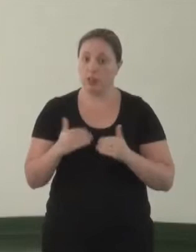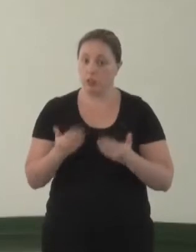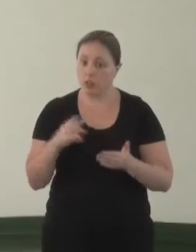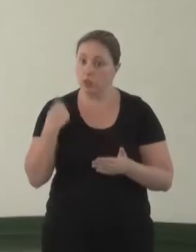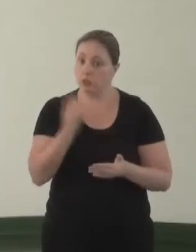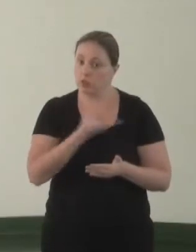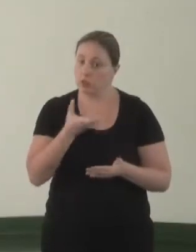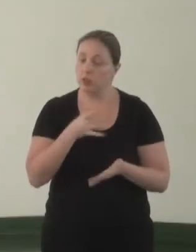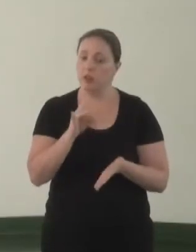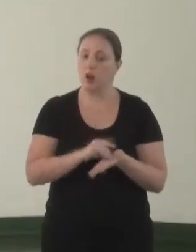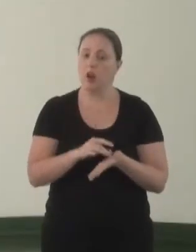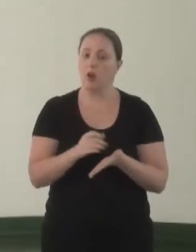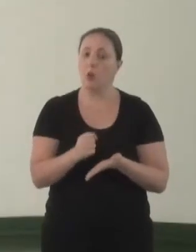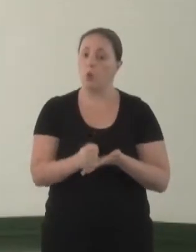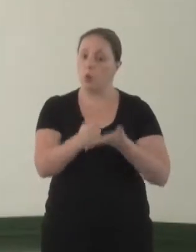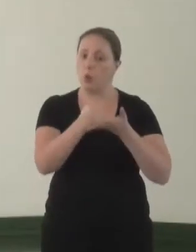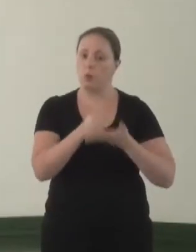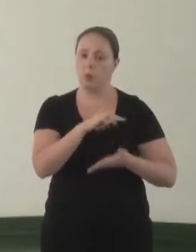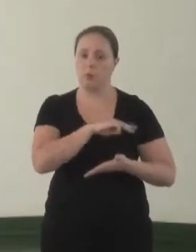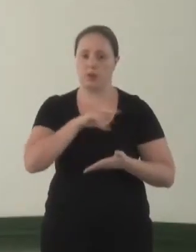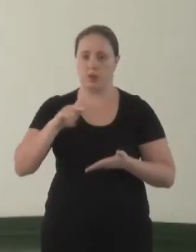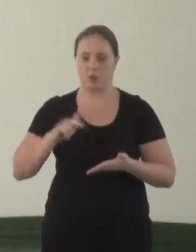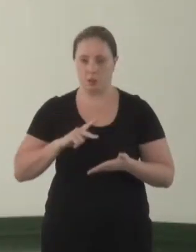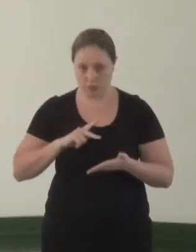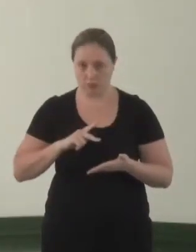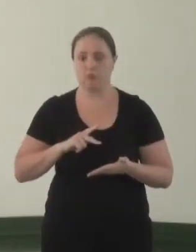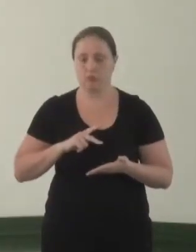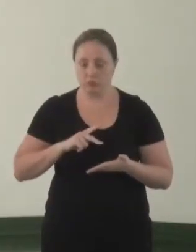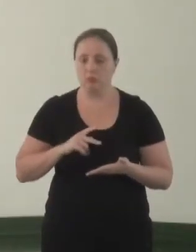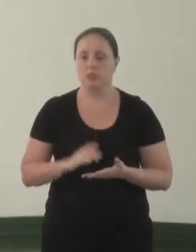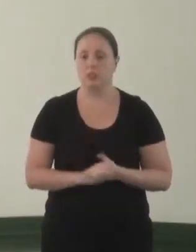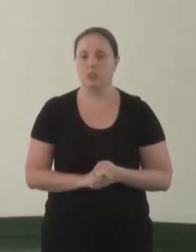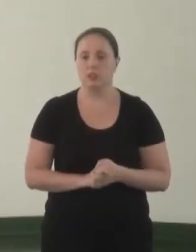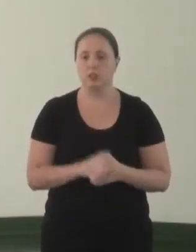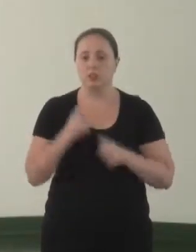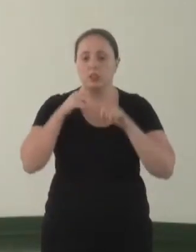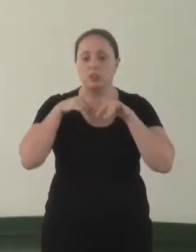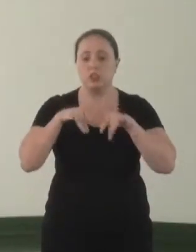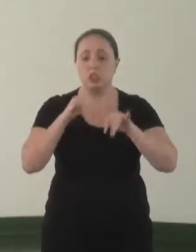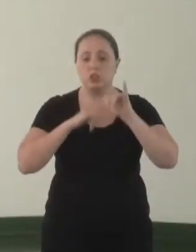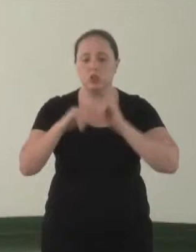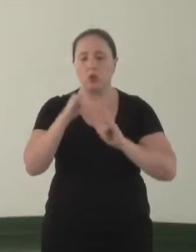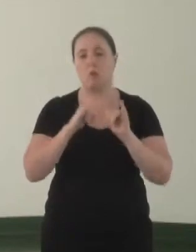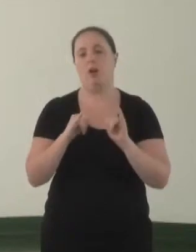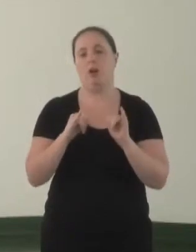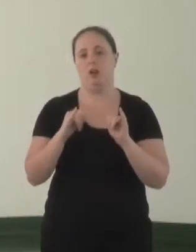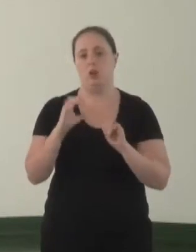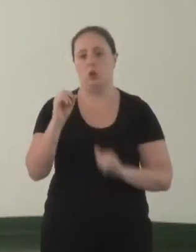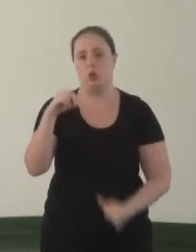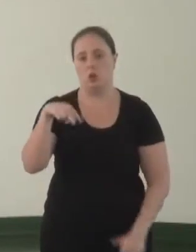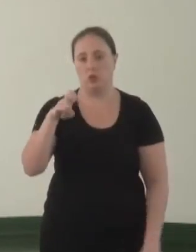a gente quer realmente o apoio do Ministério Público nesse sentido, de disseminar a convenção.